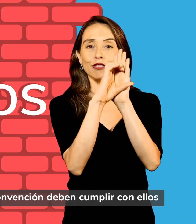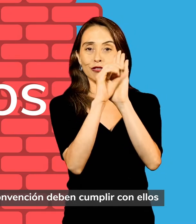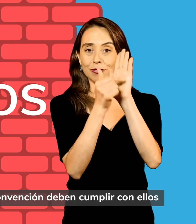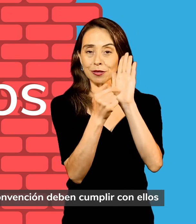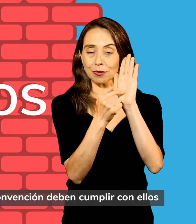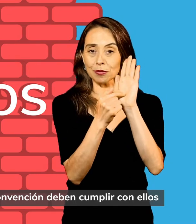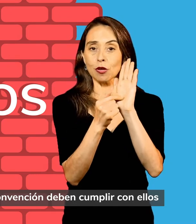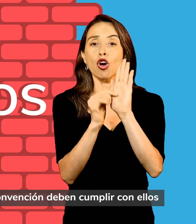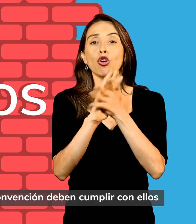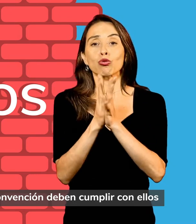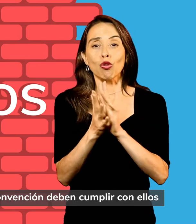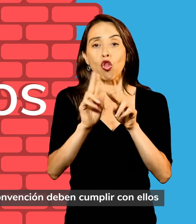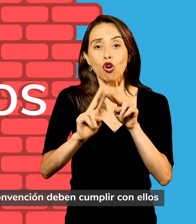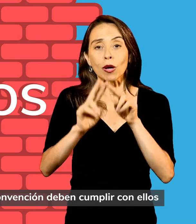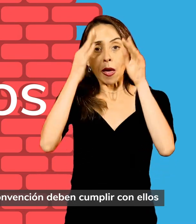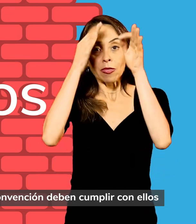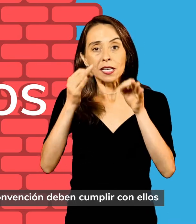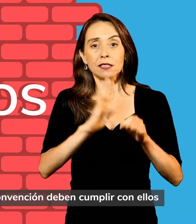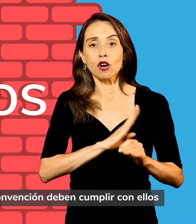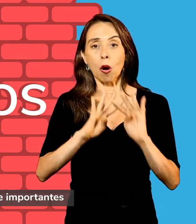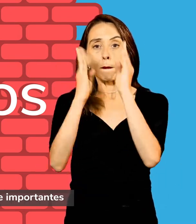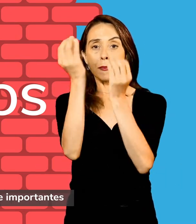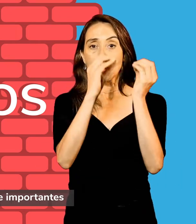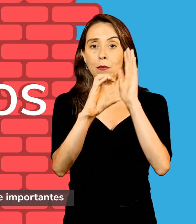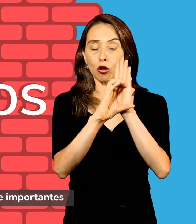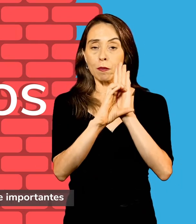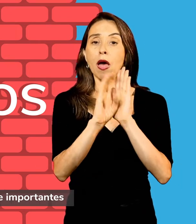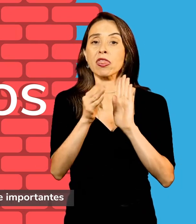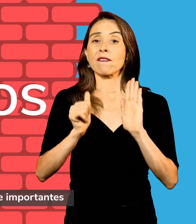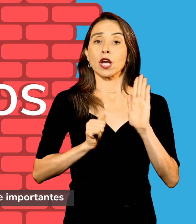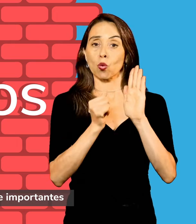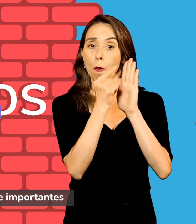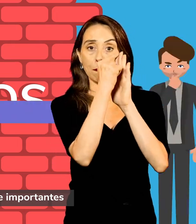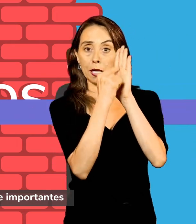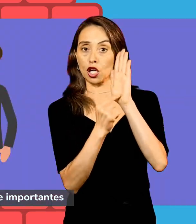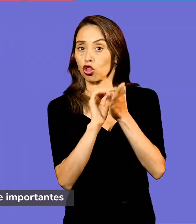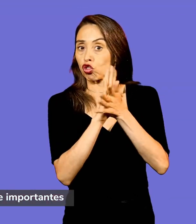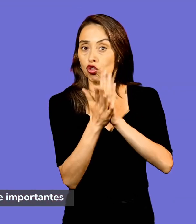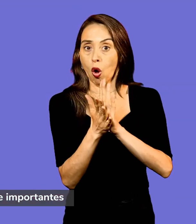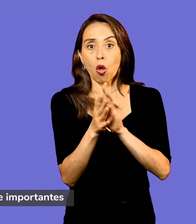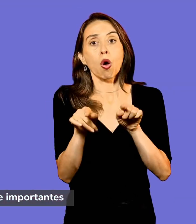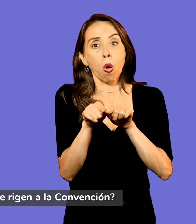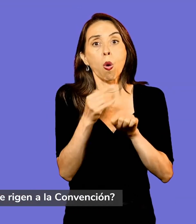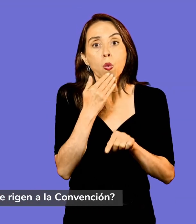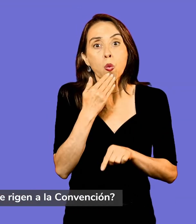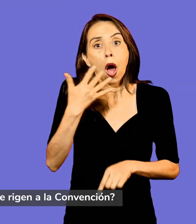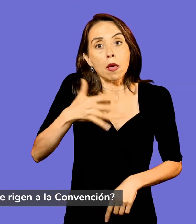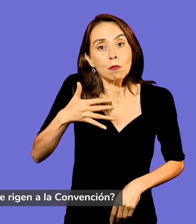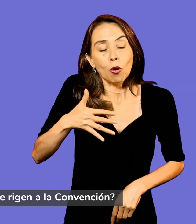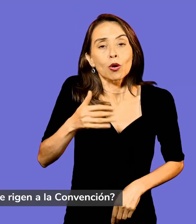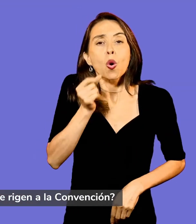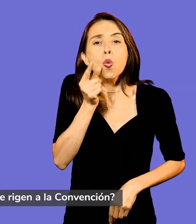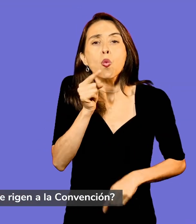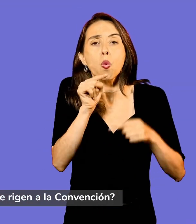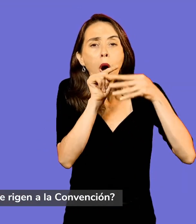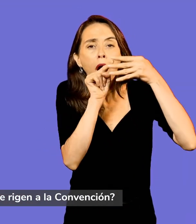deben cumplir con ellos. Todos son igual de importantes. ¿Cuáles son los principios que rigen a la